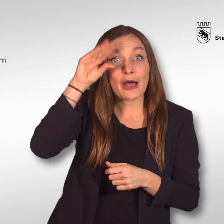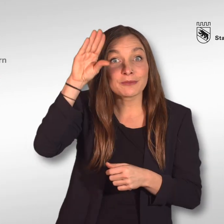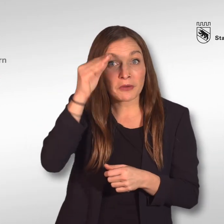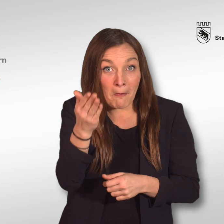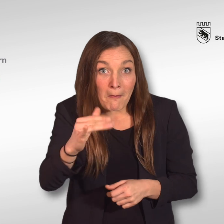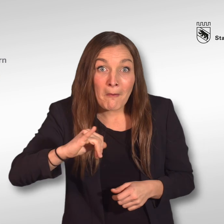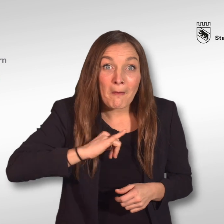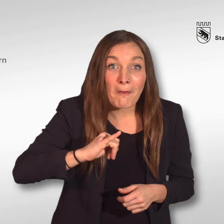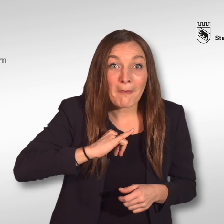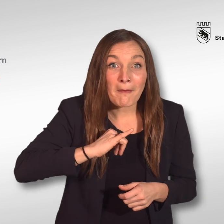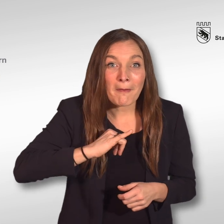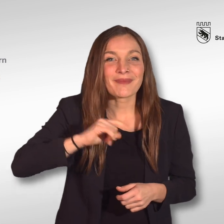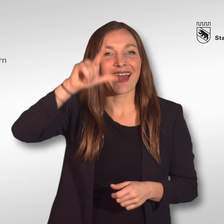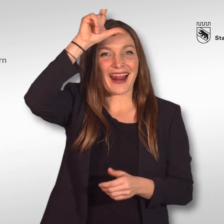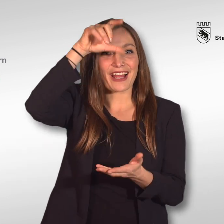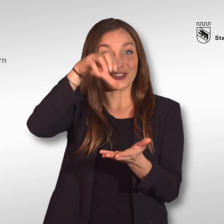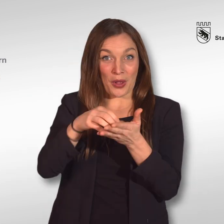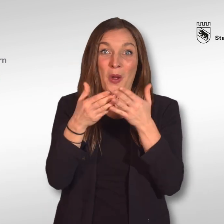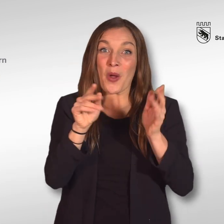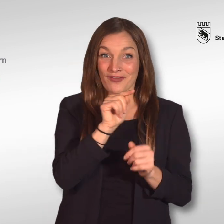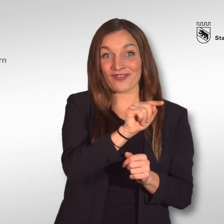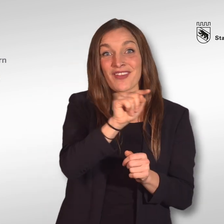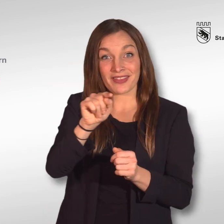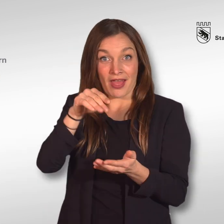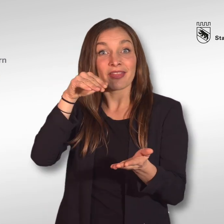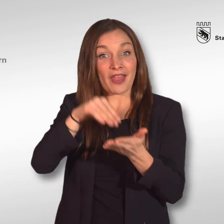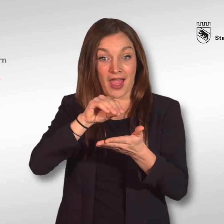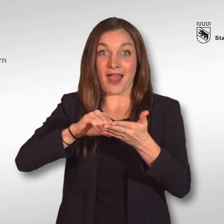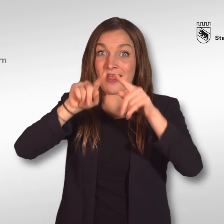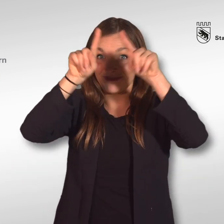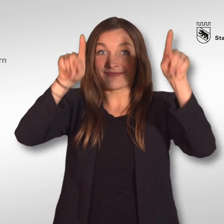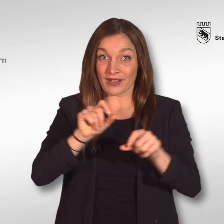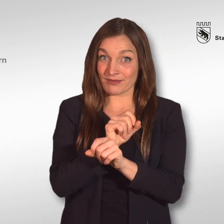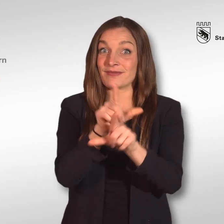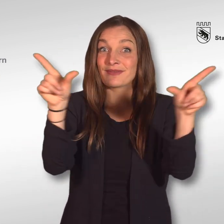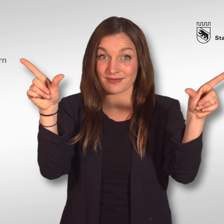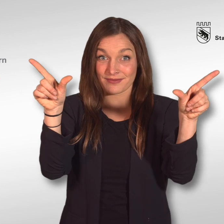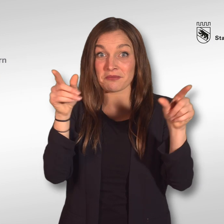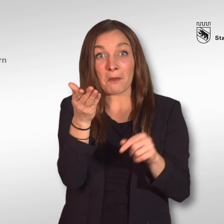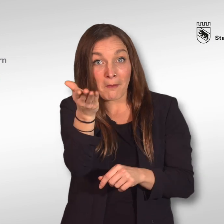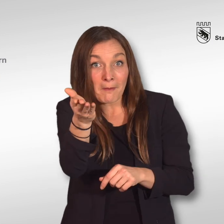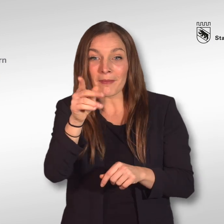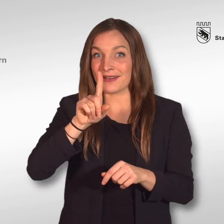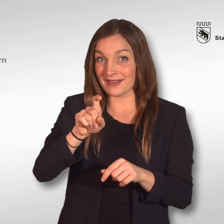Sie interessieren sich für eine Berufsausbildung? Alle offenen Lehrstellen sind hier ausgeschrieben.